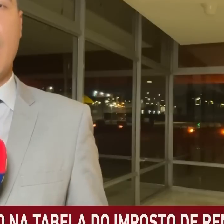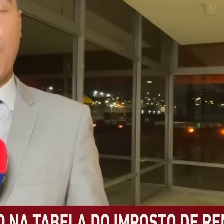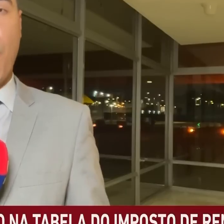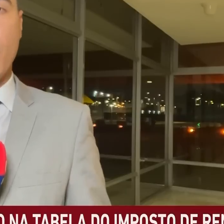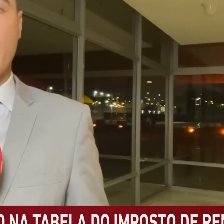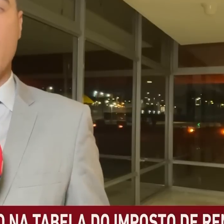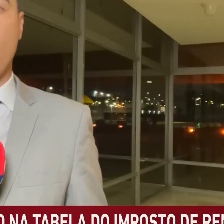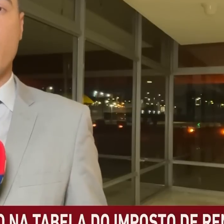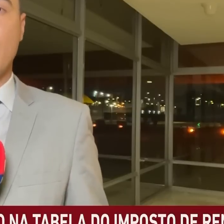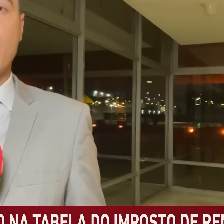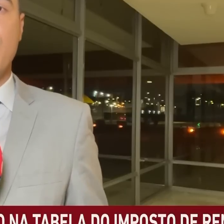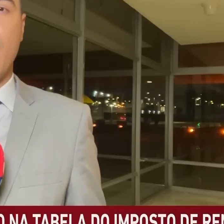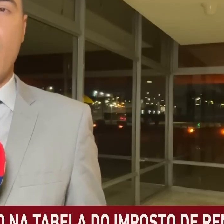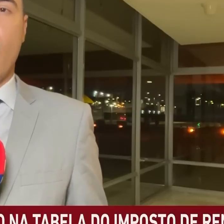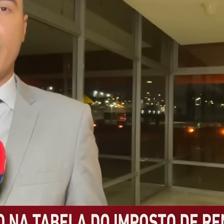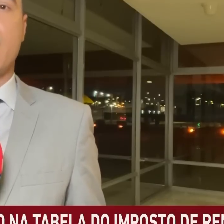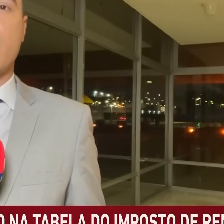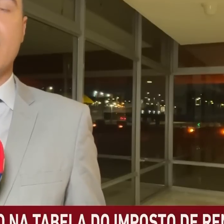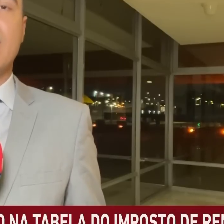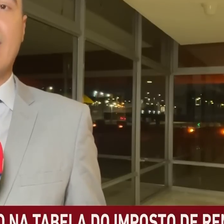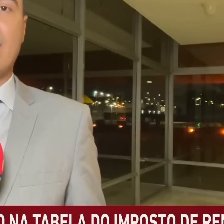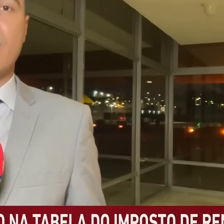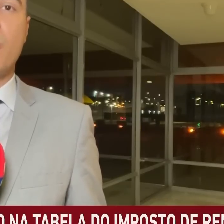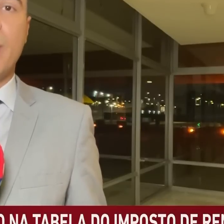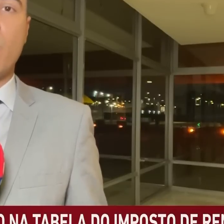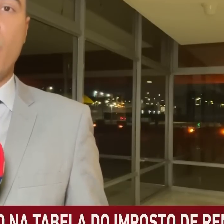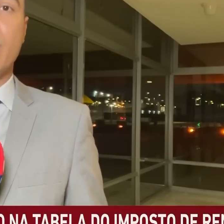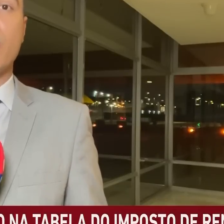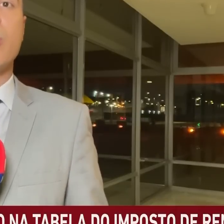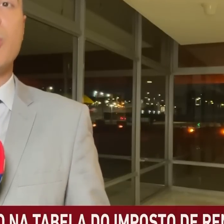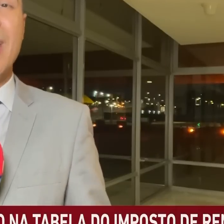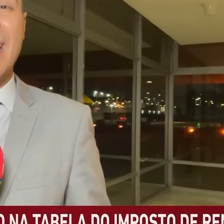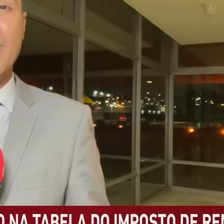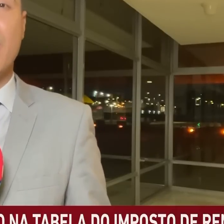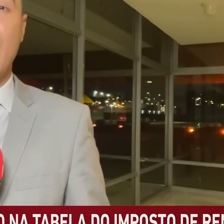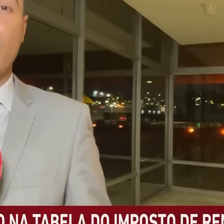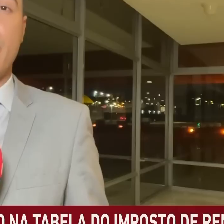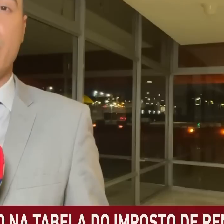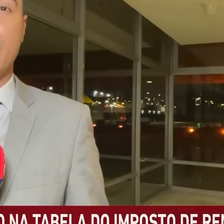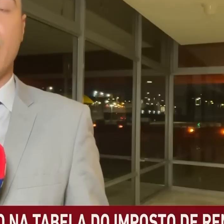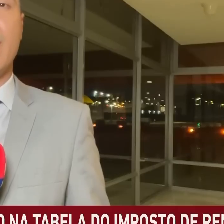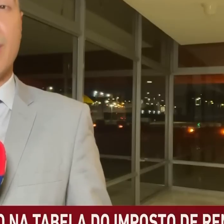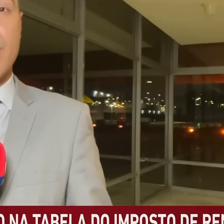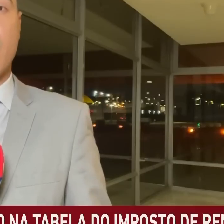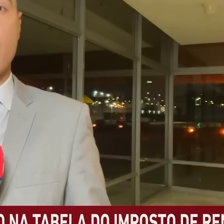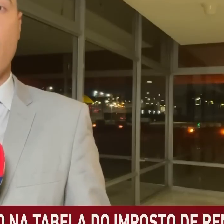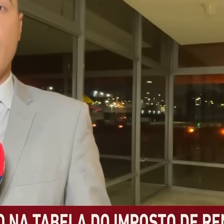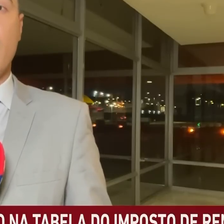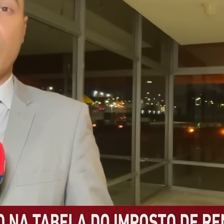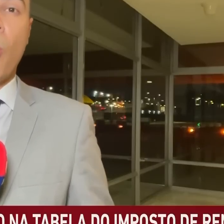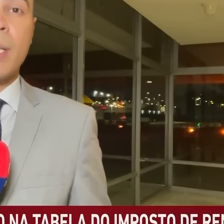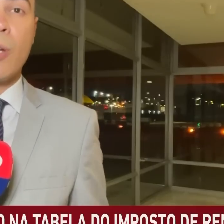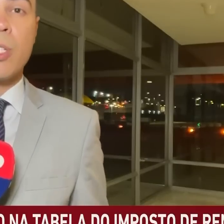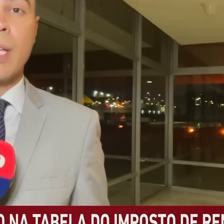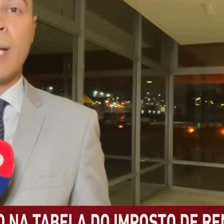conhecida popularmente como saídinha. Organizações ligadas aos direitos humanos já criticaram a medida. Esse texto